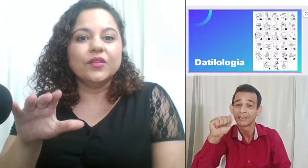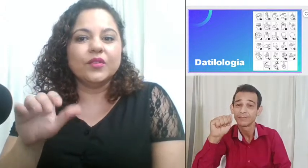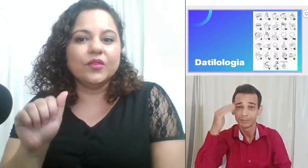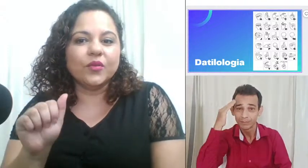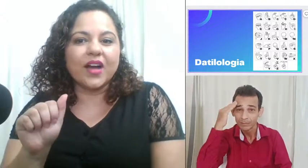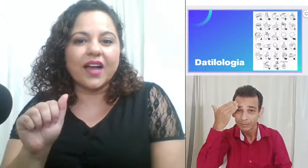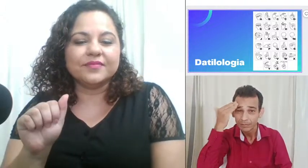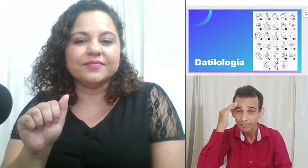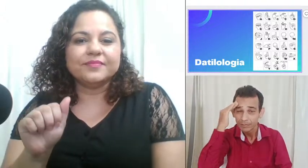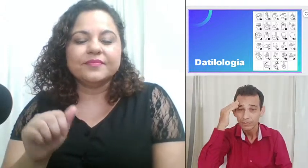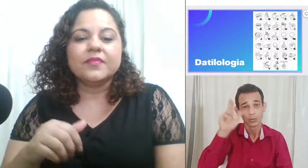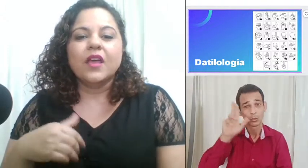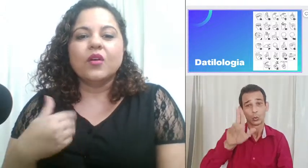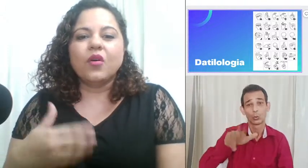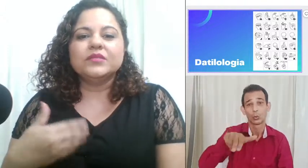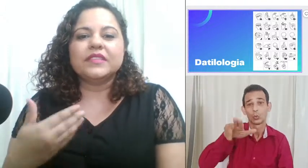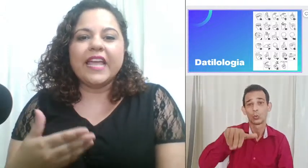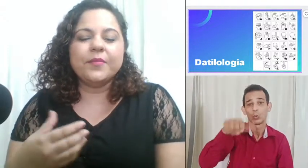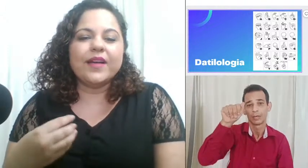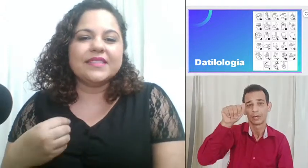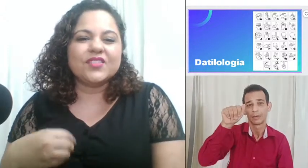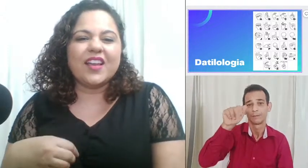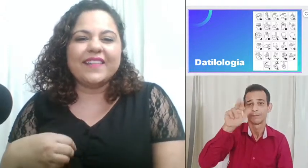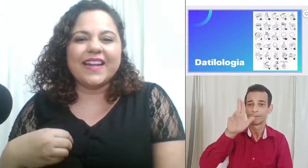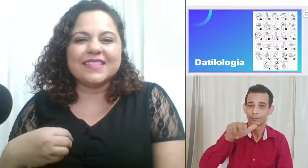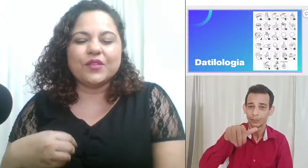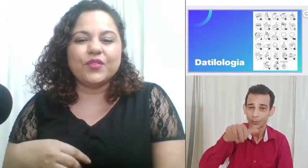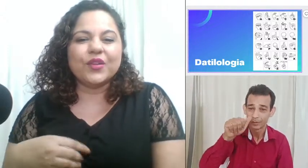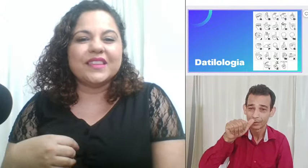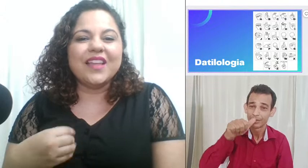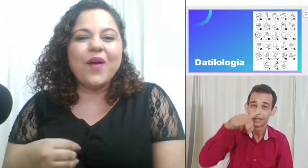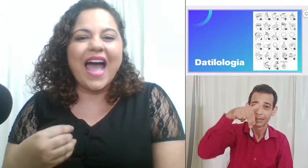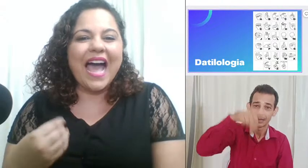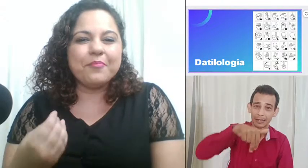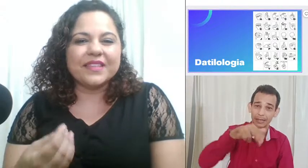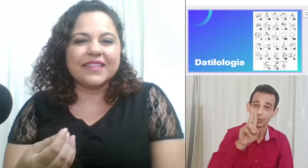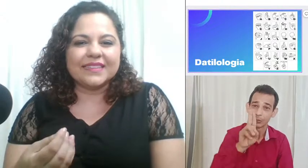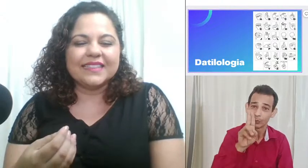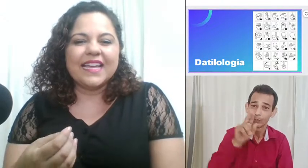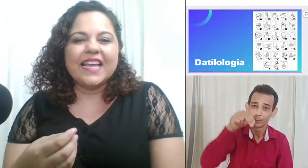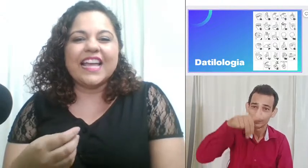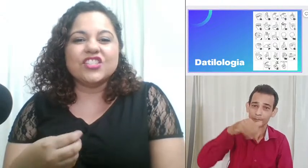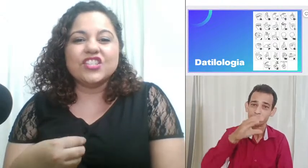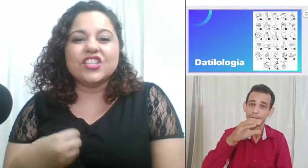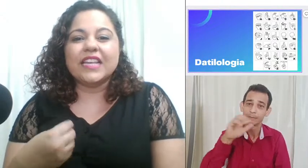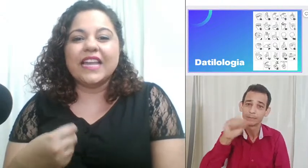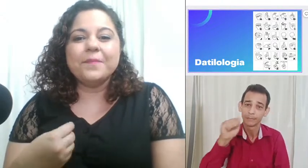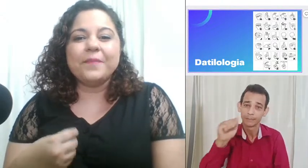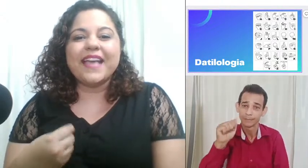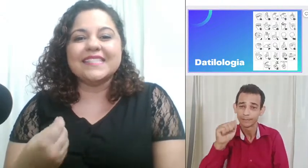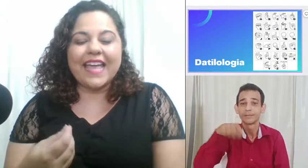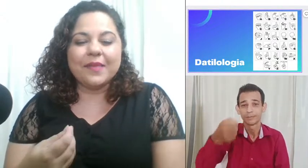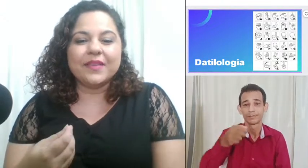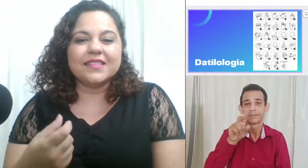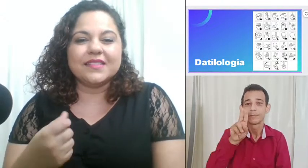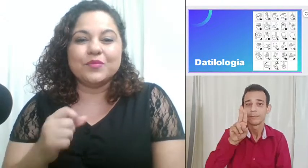Nunca. Com o tempo, essa soletração ficou tão rápida que a gente nem percebe que estamos